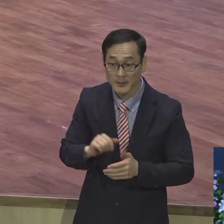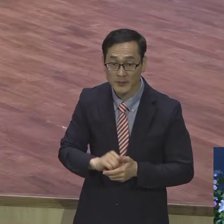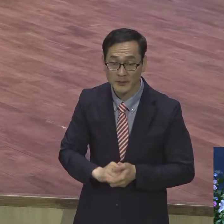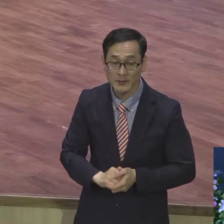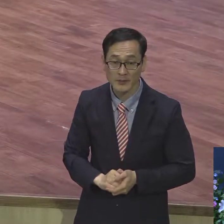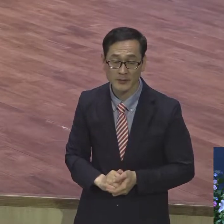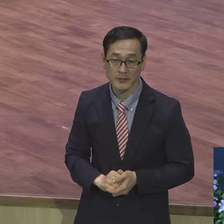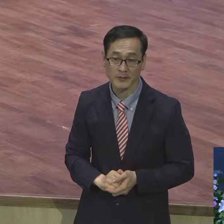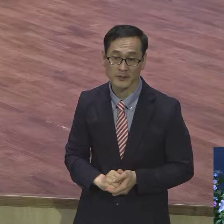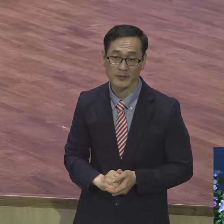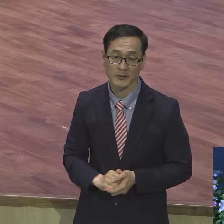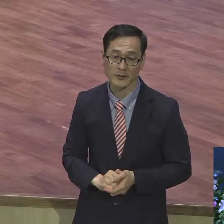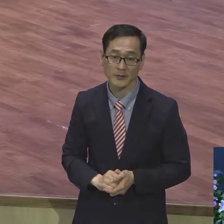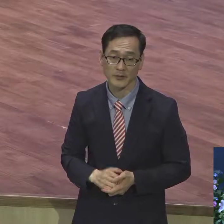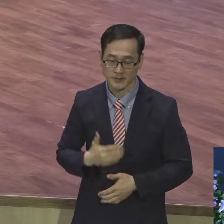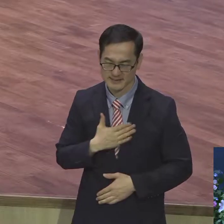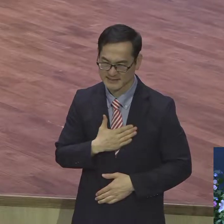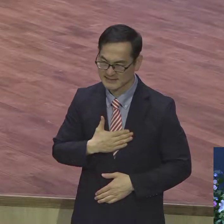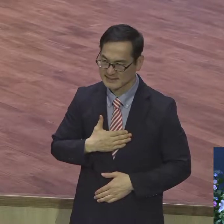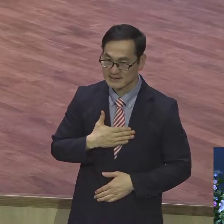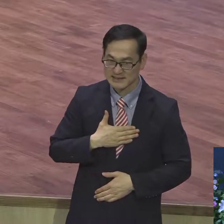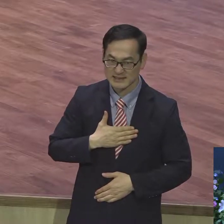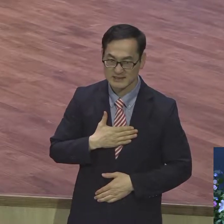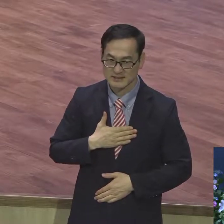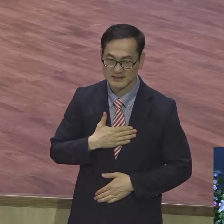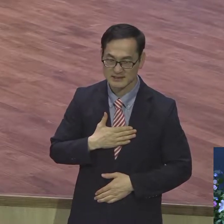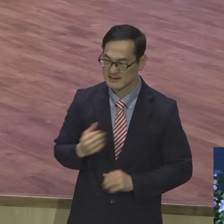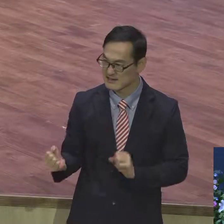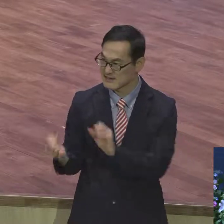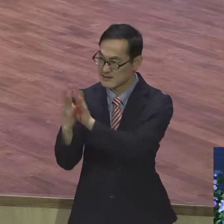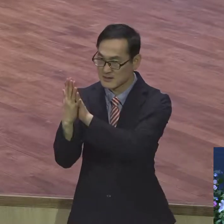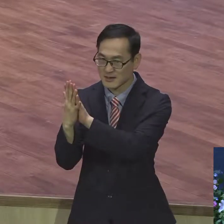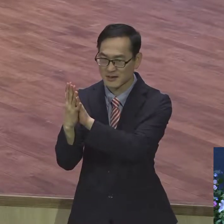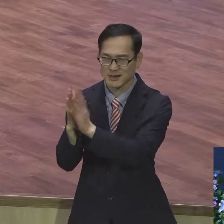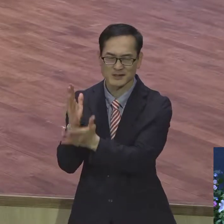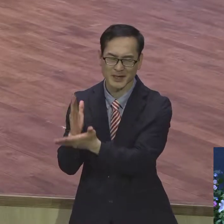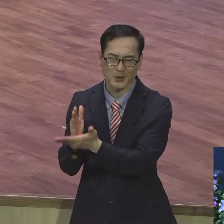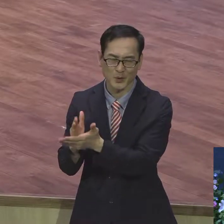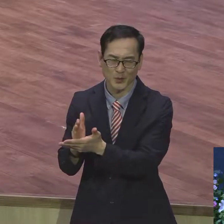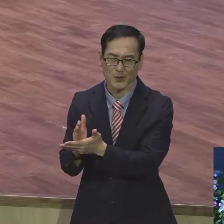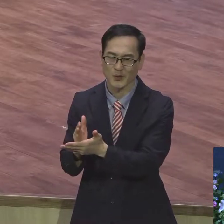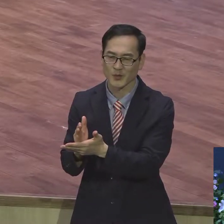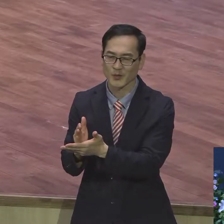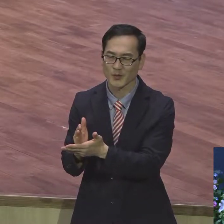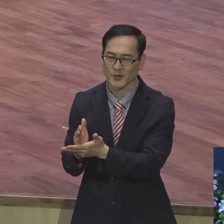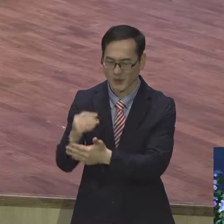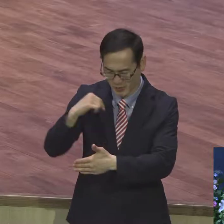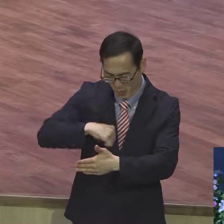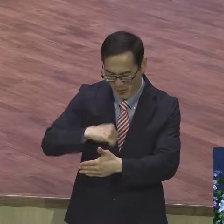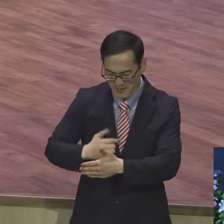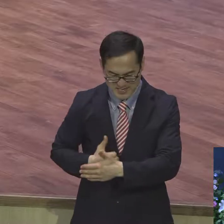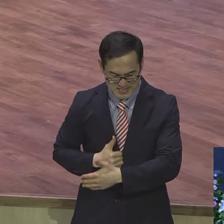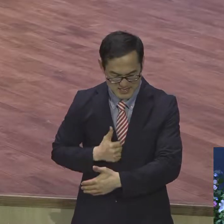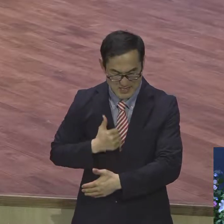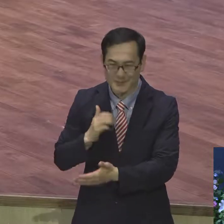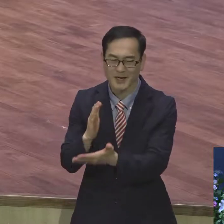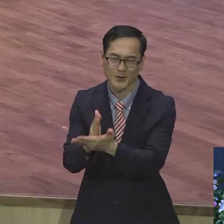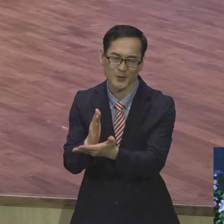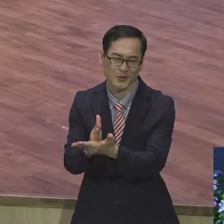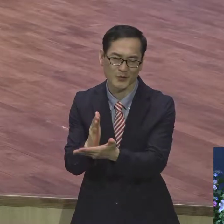60년 감정 가지고 그 속에 숨어있는 열등의식 때문에 화내지 말고 영적으로